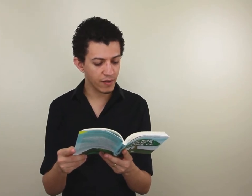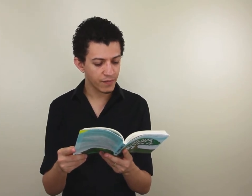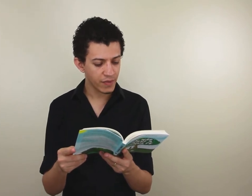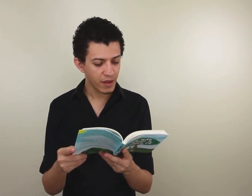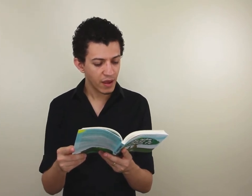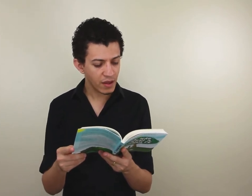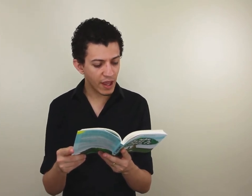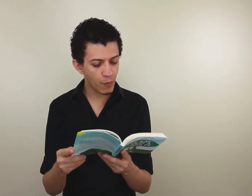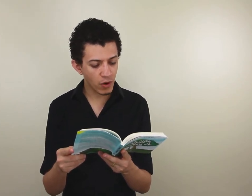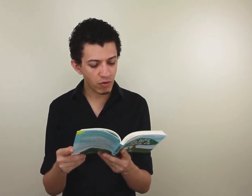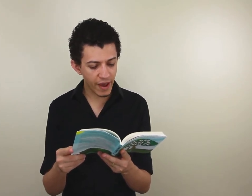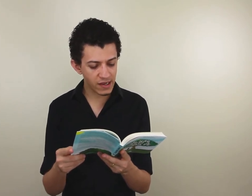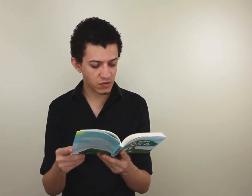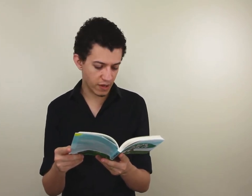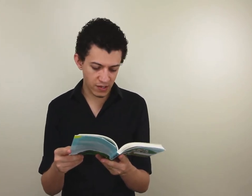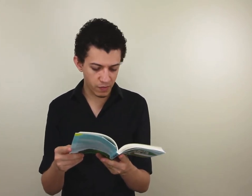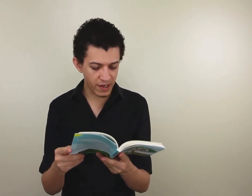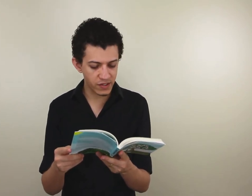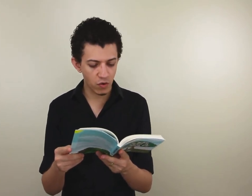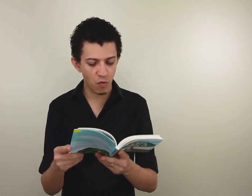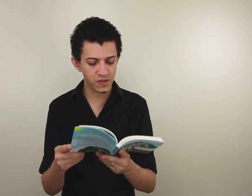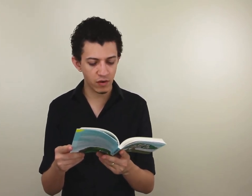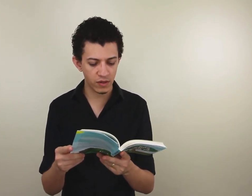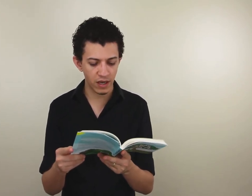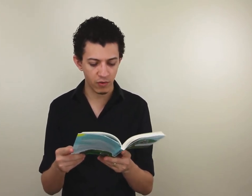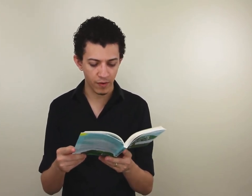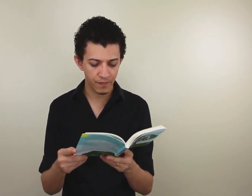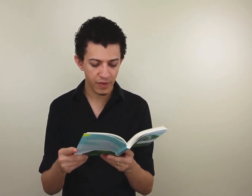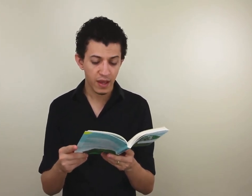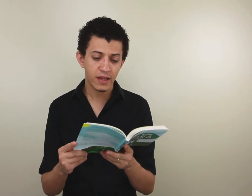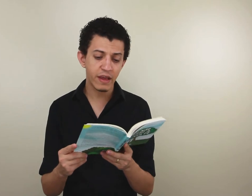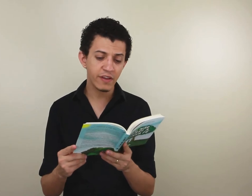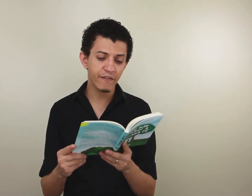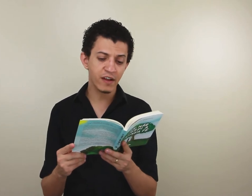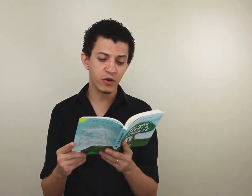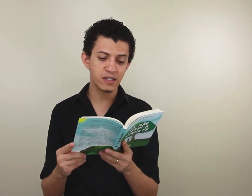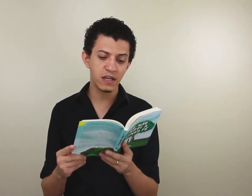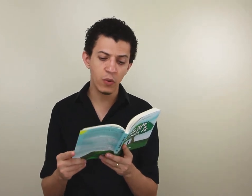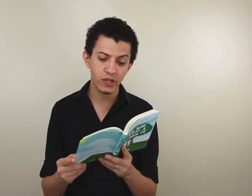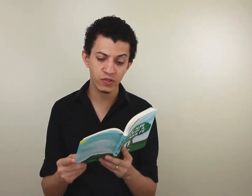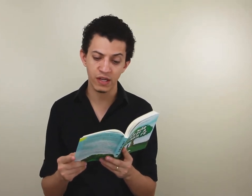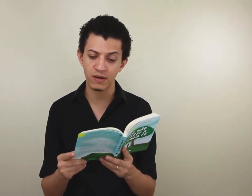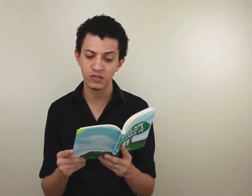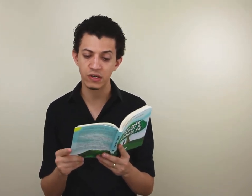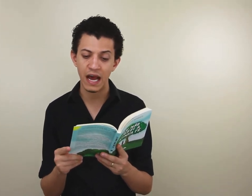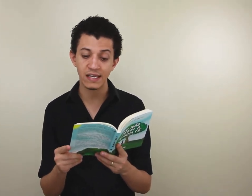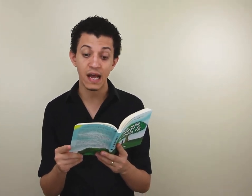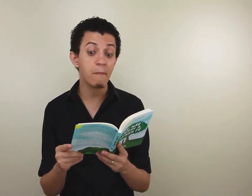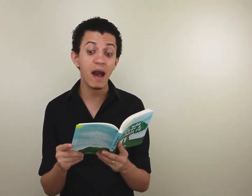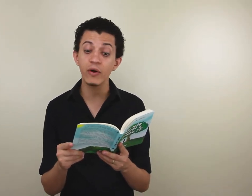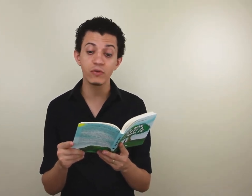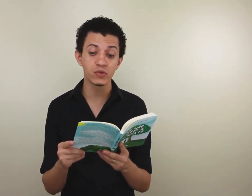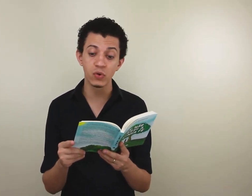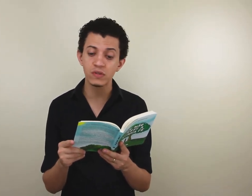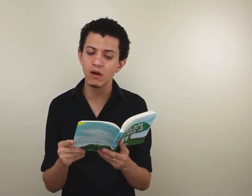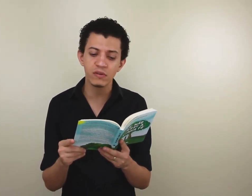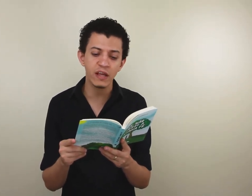e tem o português, no caso do Brasil, como segunda língua. Devido a fatores linguísticos e educacionais, a maioria dos surdos não tem